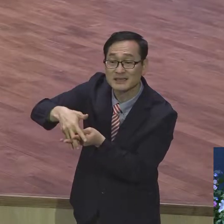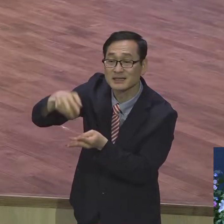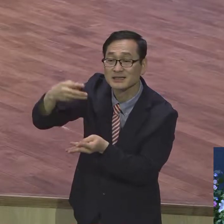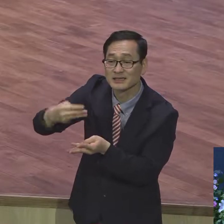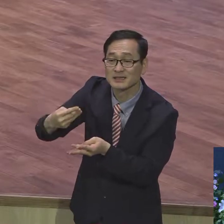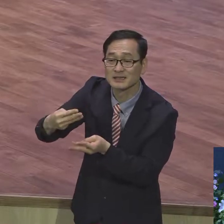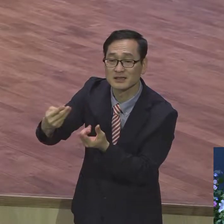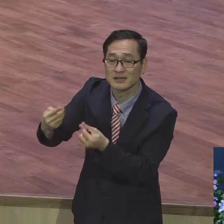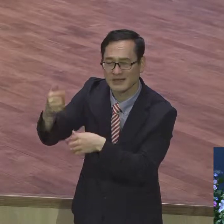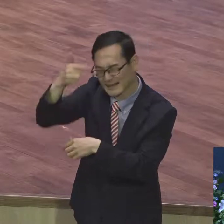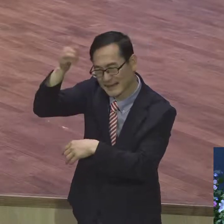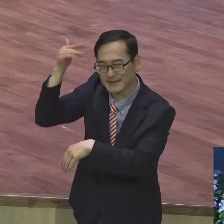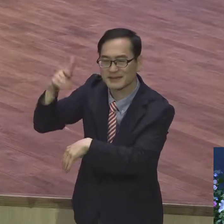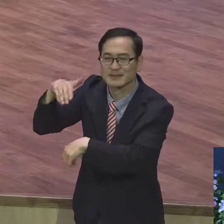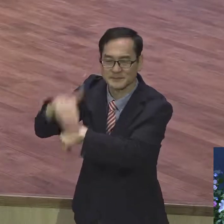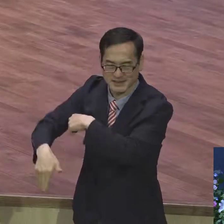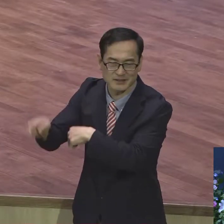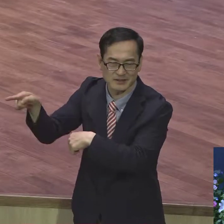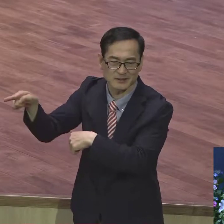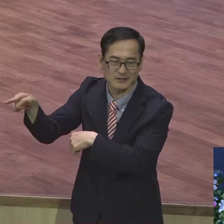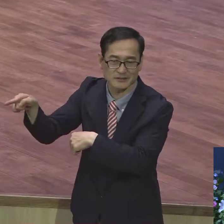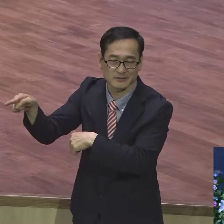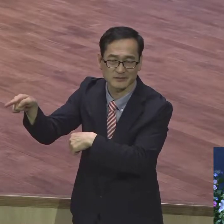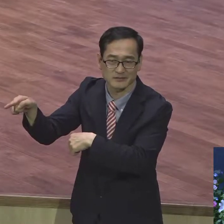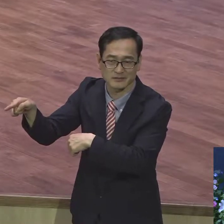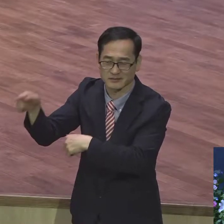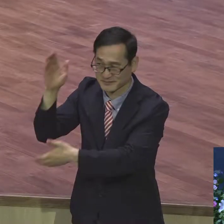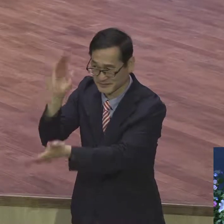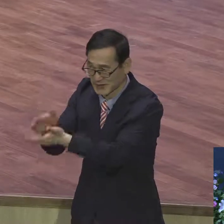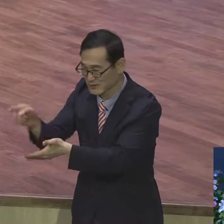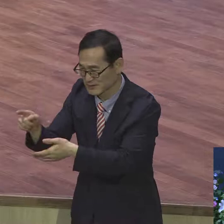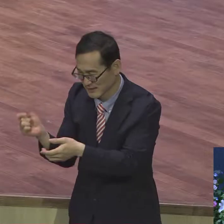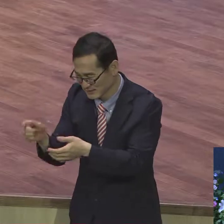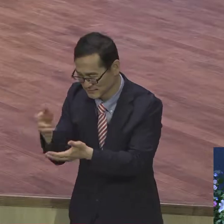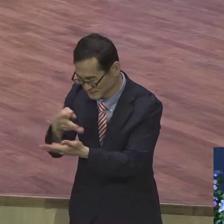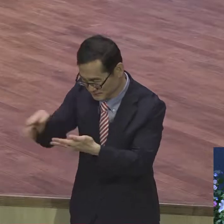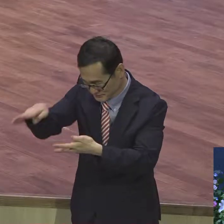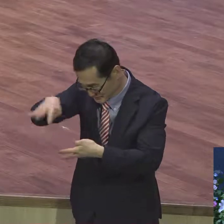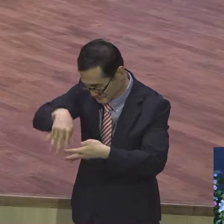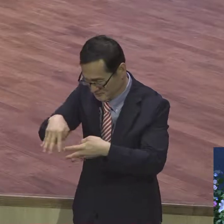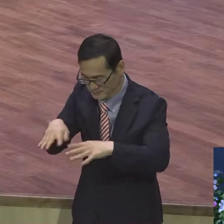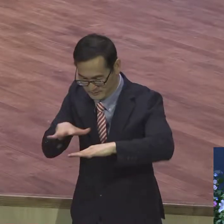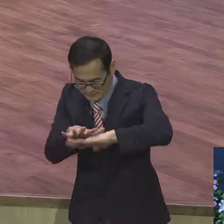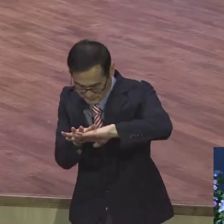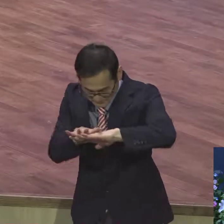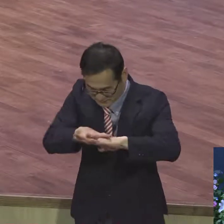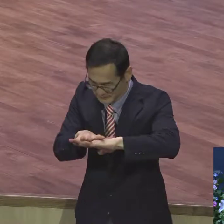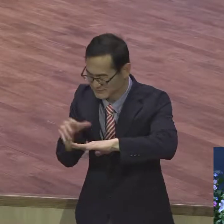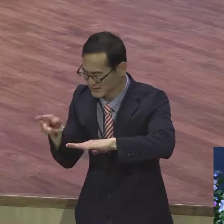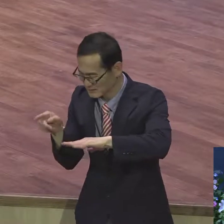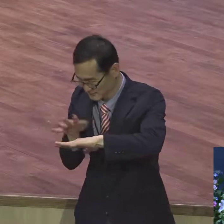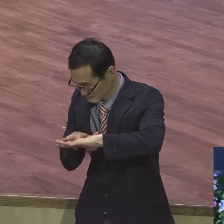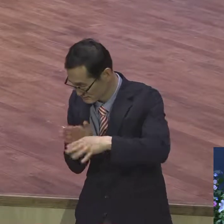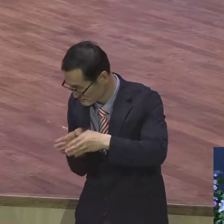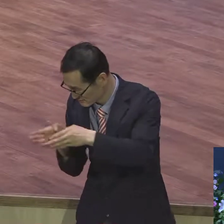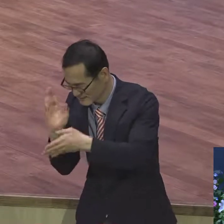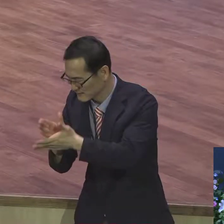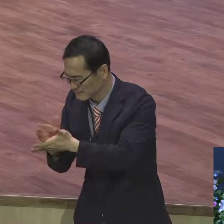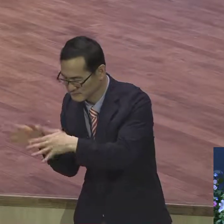설정을 올바로 하시기 바랍니다. 그게 뭐냐 1장 1절이 오직 그리스도 1장 3절 오직 하나의